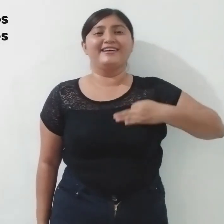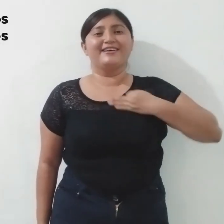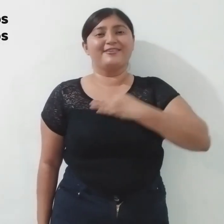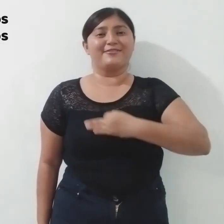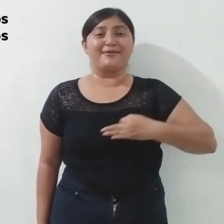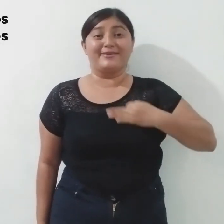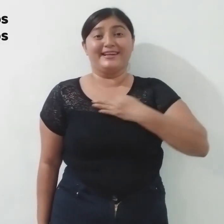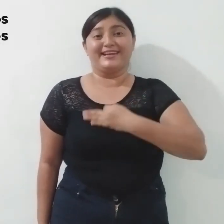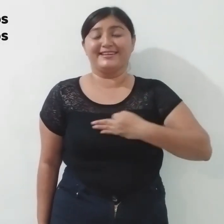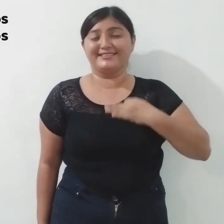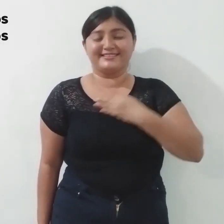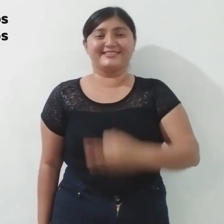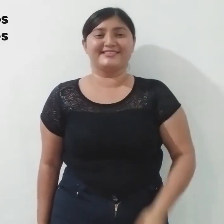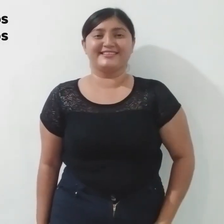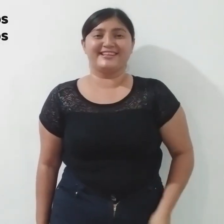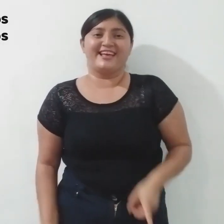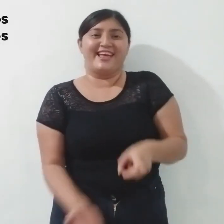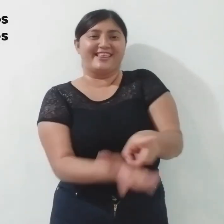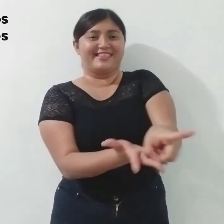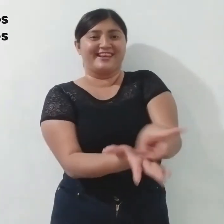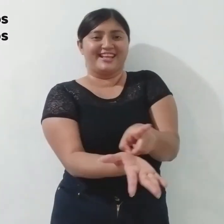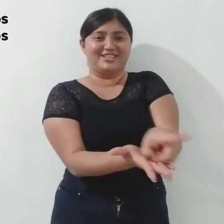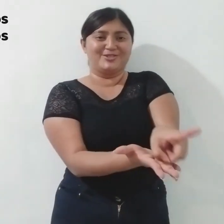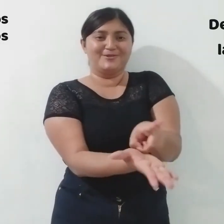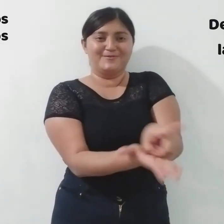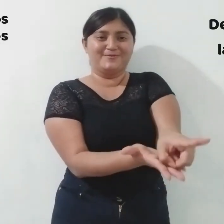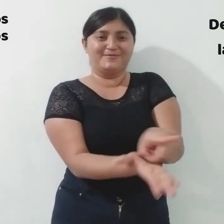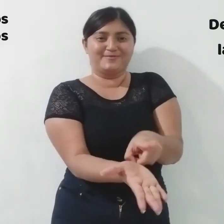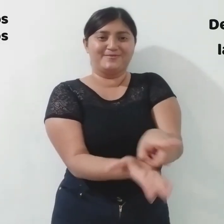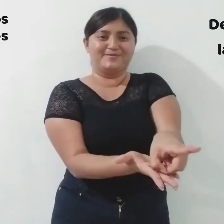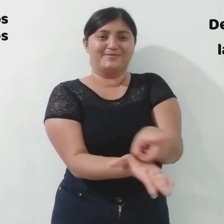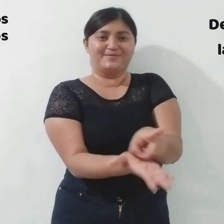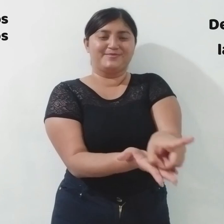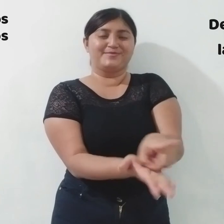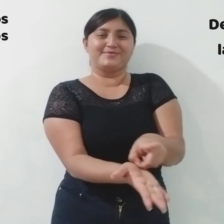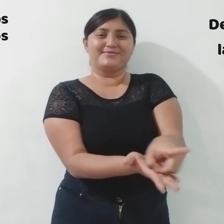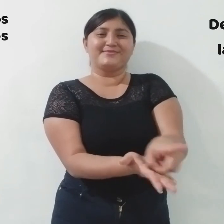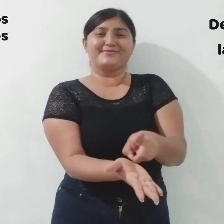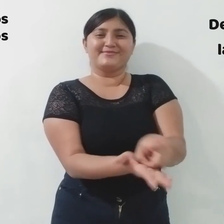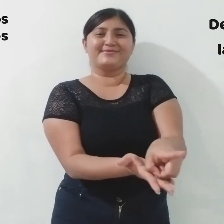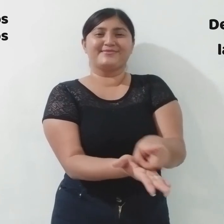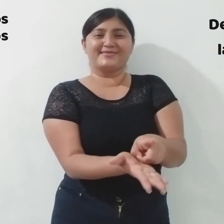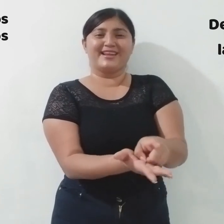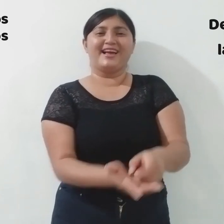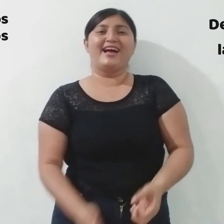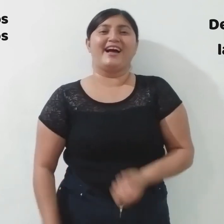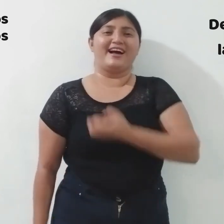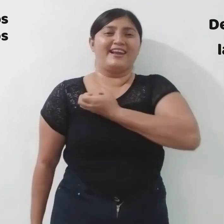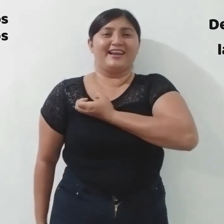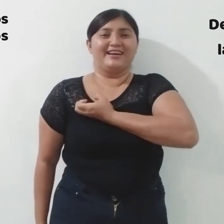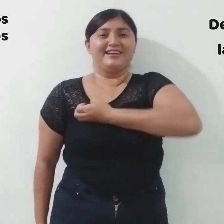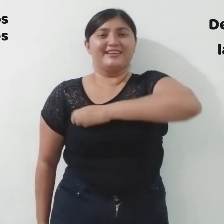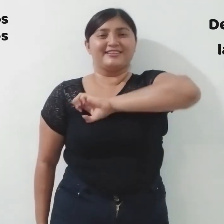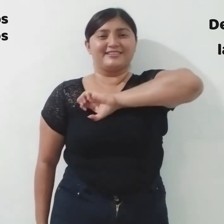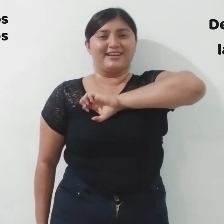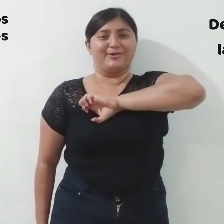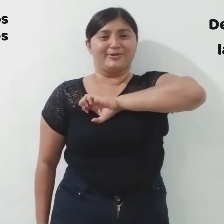salud,